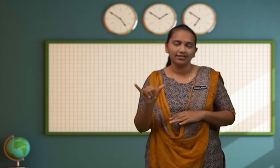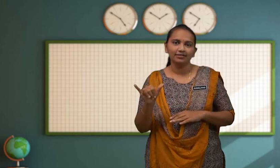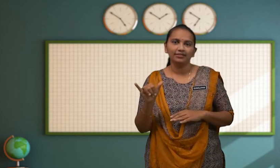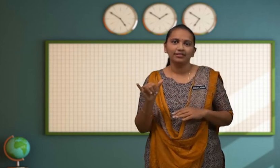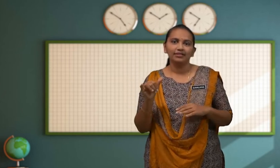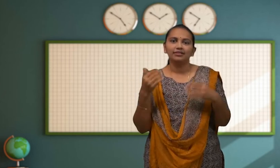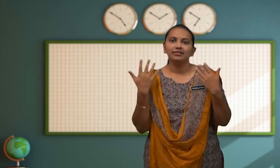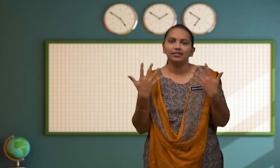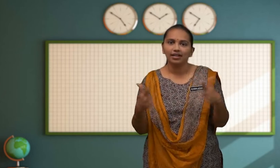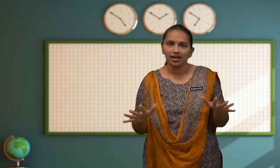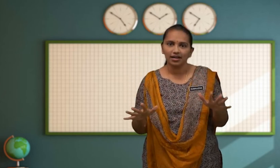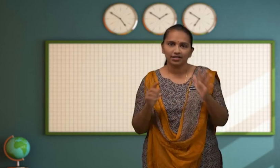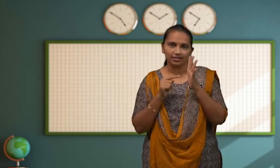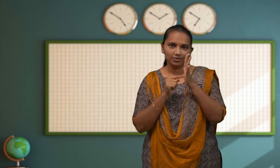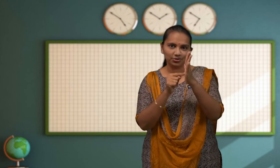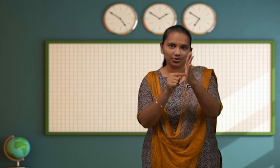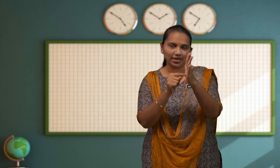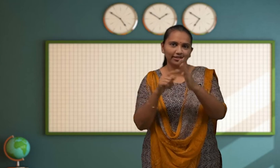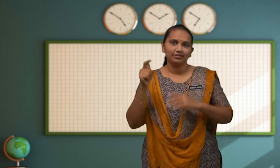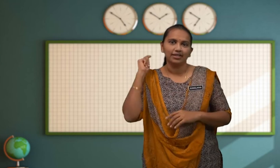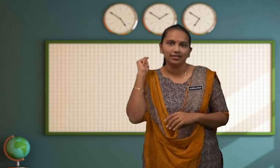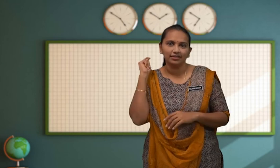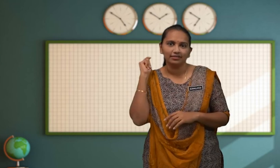Telah Ditunjukkan Tadi